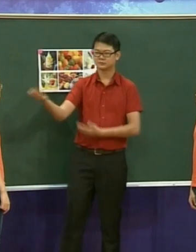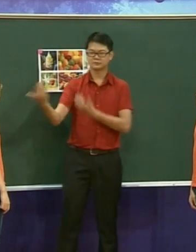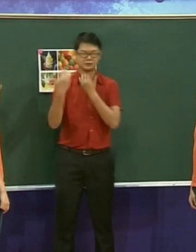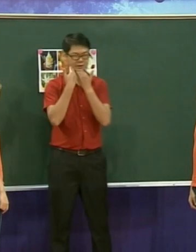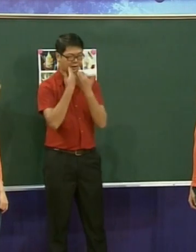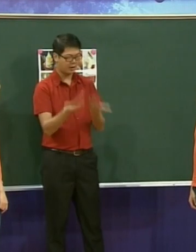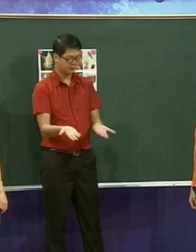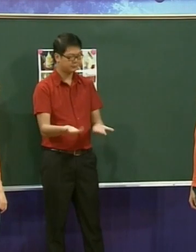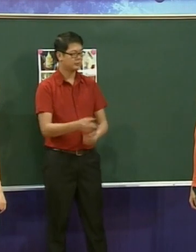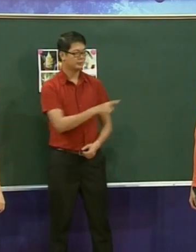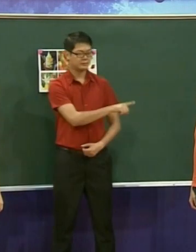Bây giờ hai bạn cùng đổi vai nhé